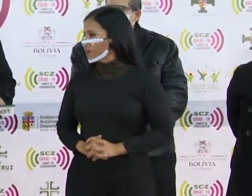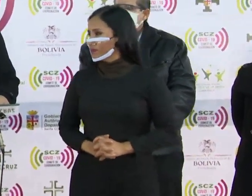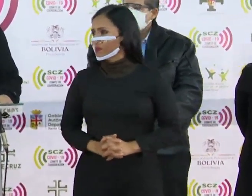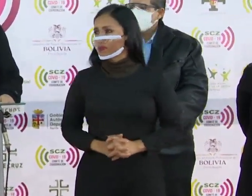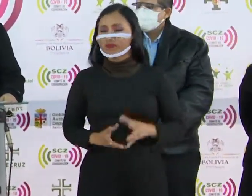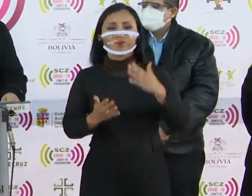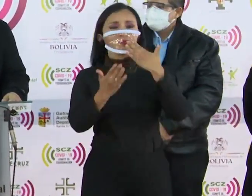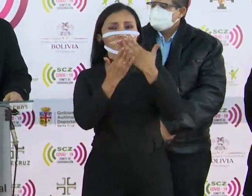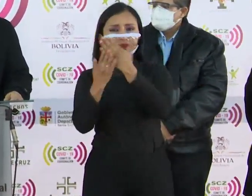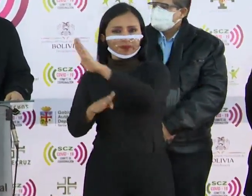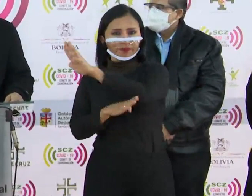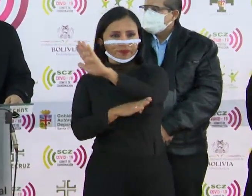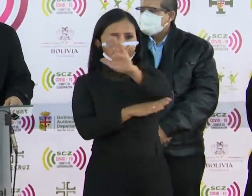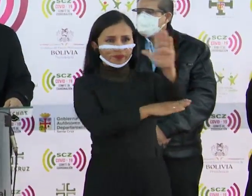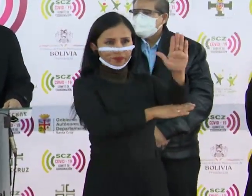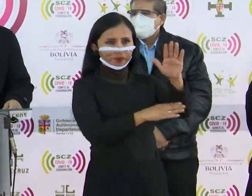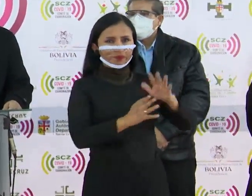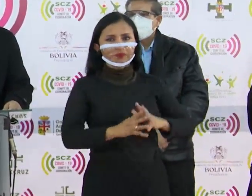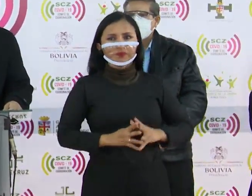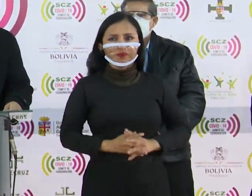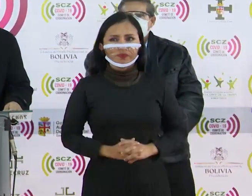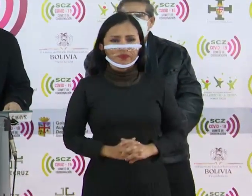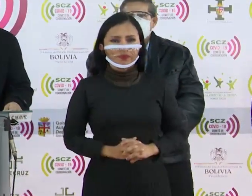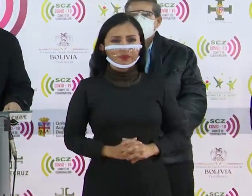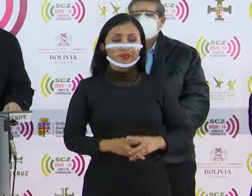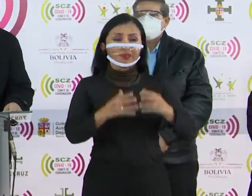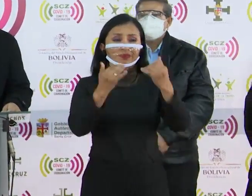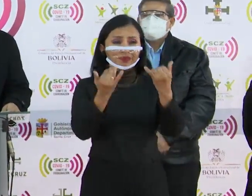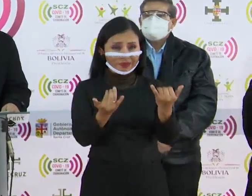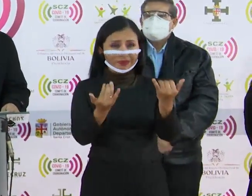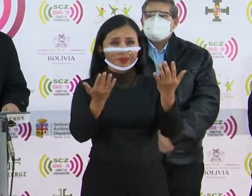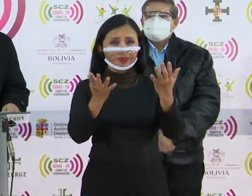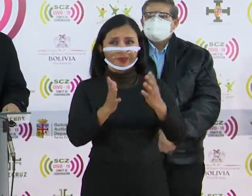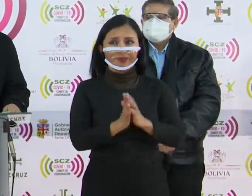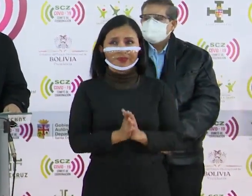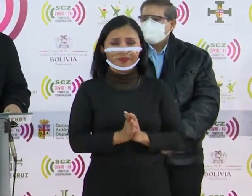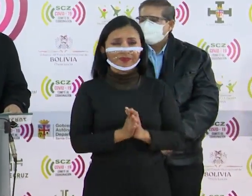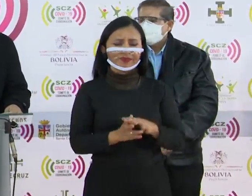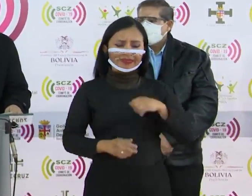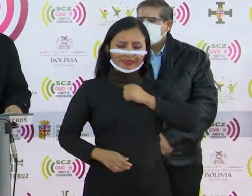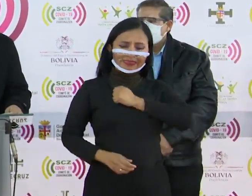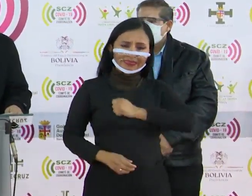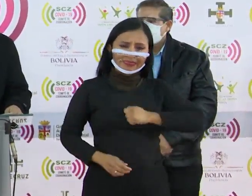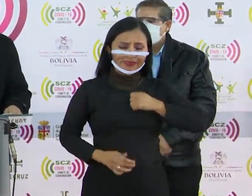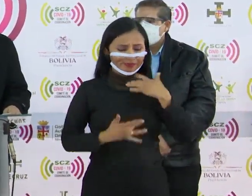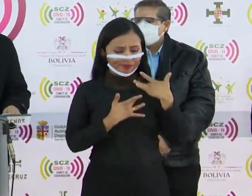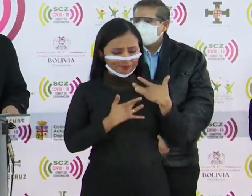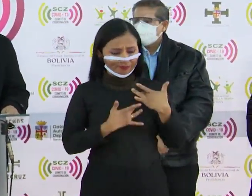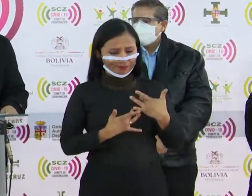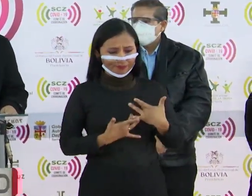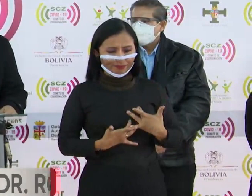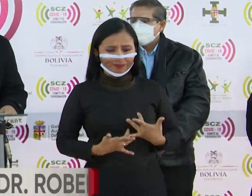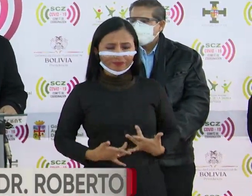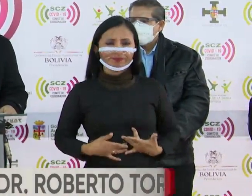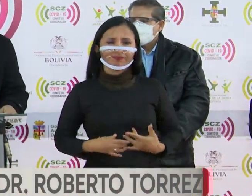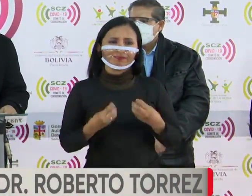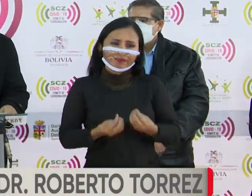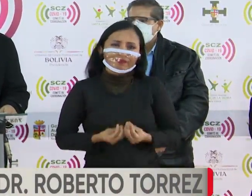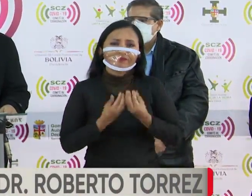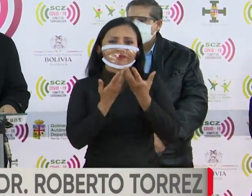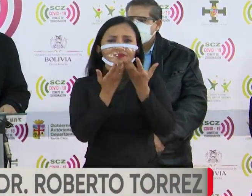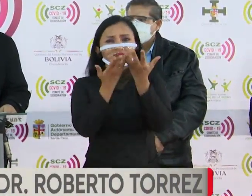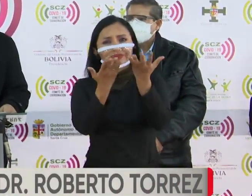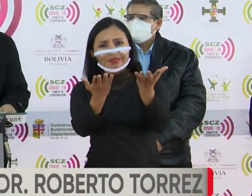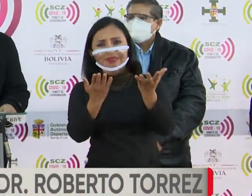Buenas tardes. Tenemos que, lamentablemente, expresar